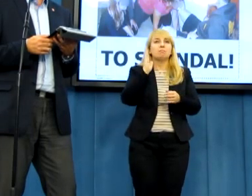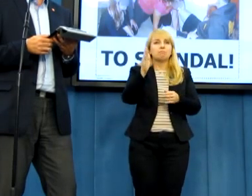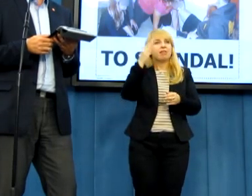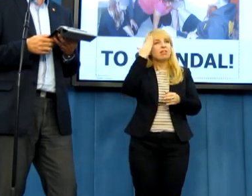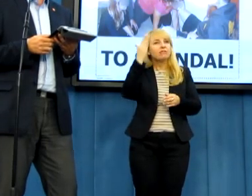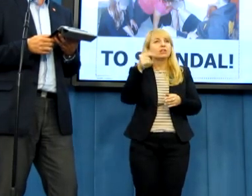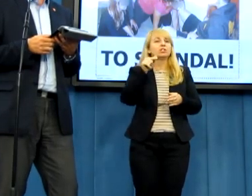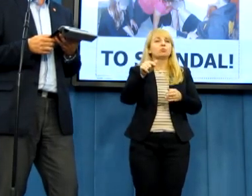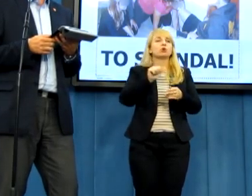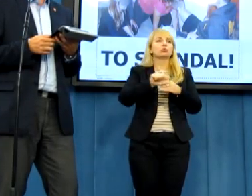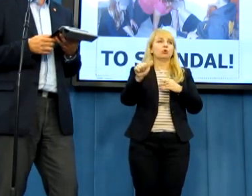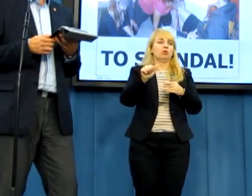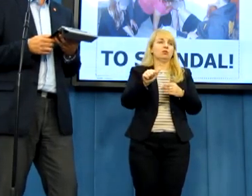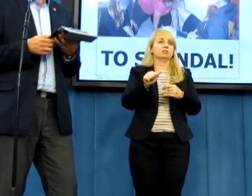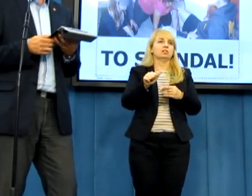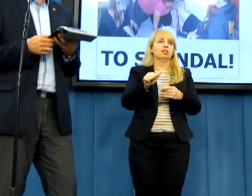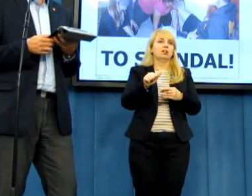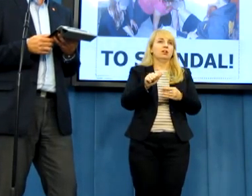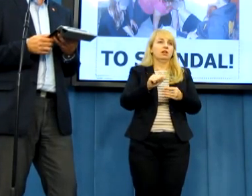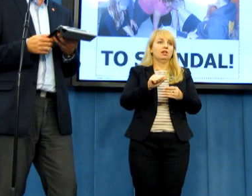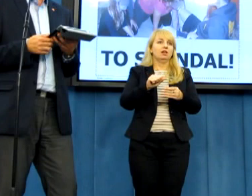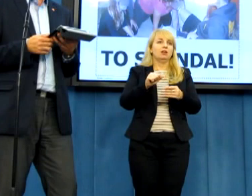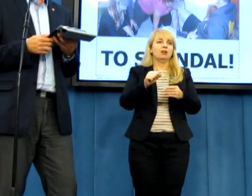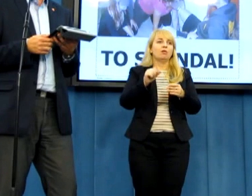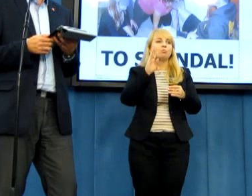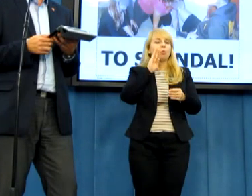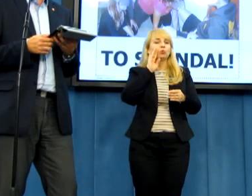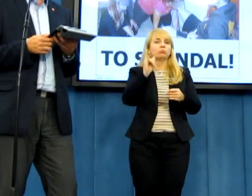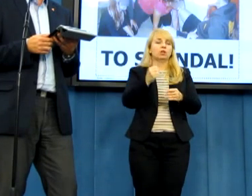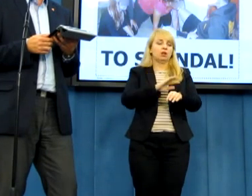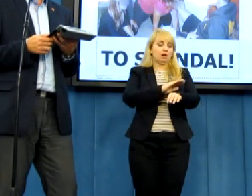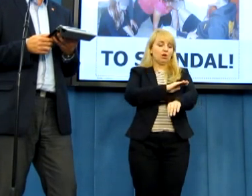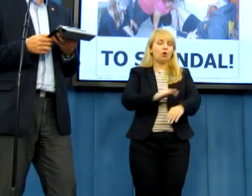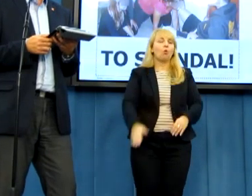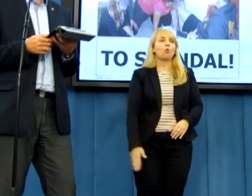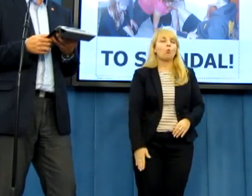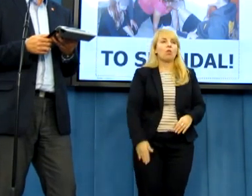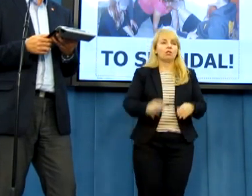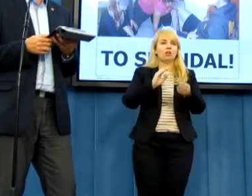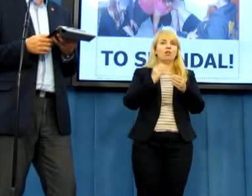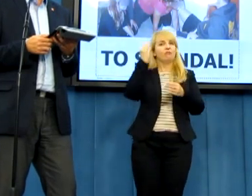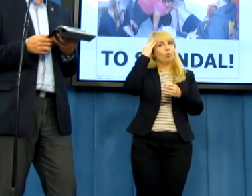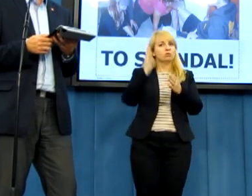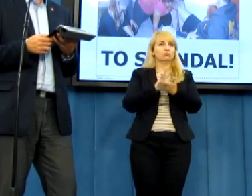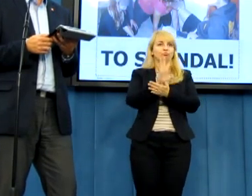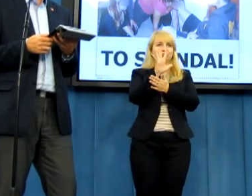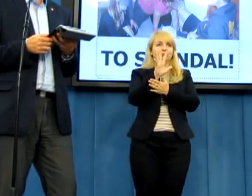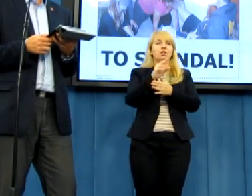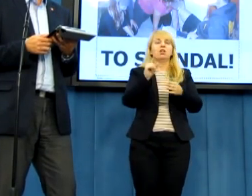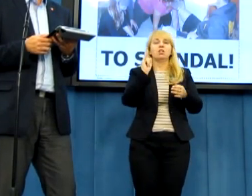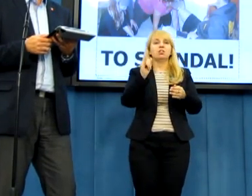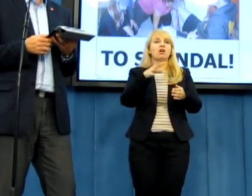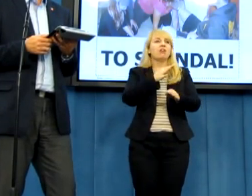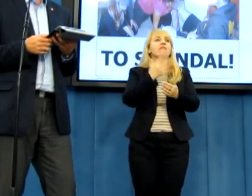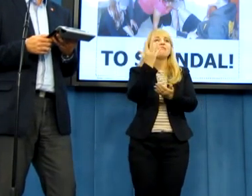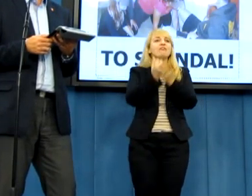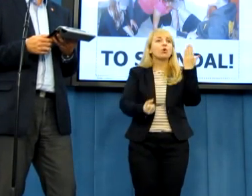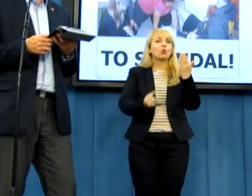tylko i wyłącznie z owłosionymi kolanami tego klechy, który wykorzystywał te naiwne i biedne dzieci. Dziękuje.